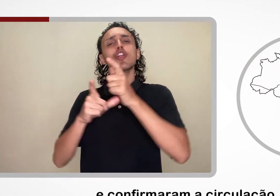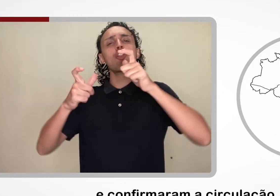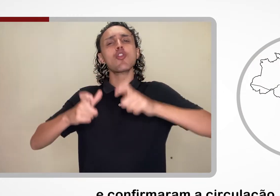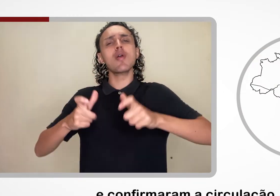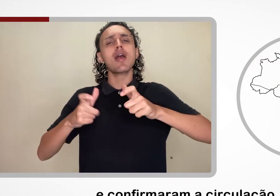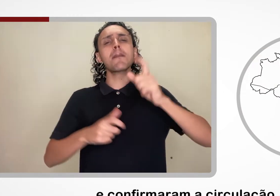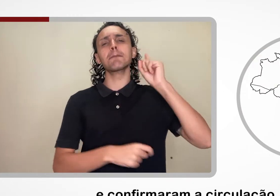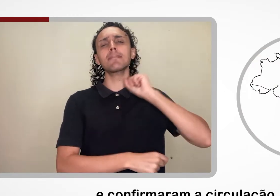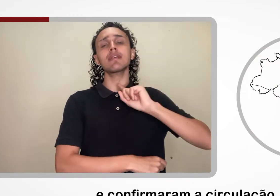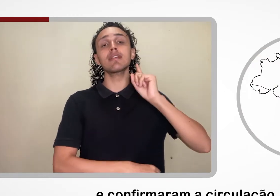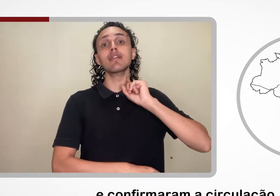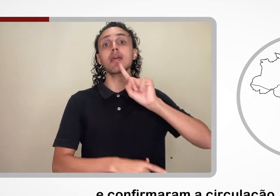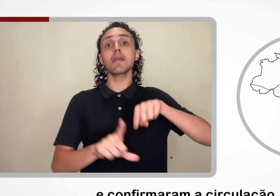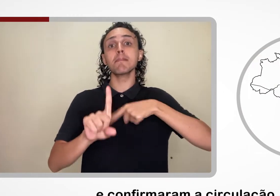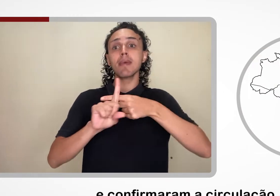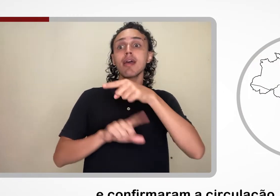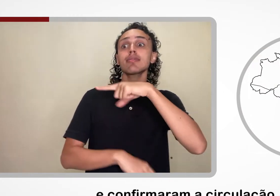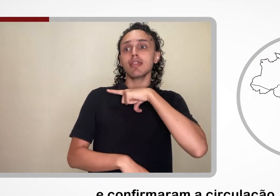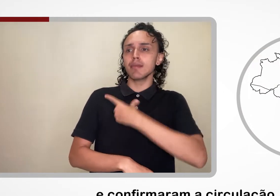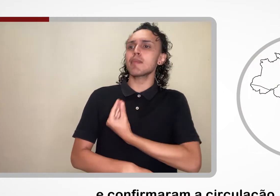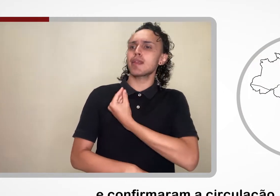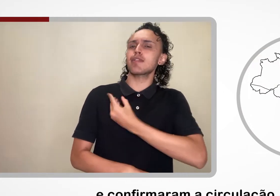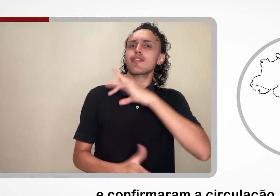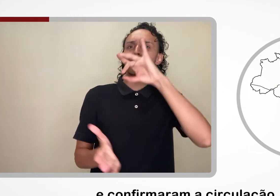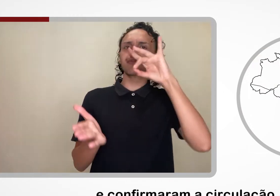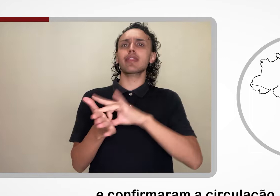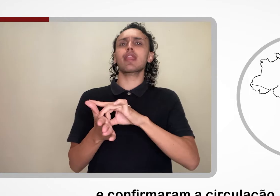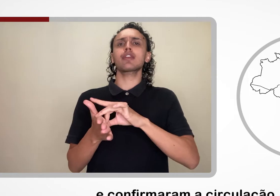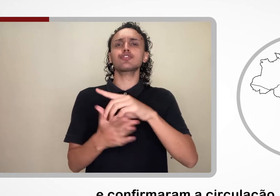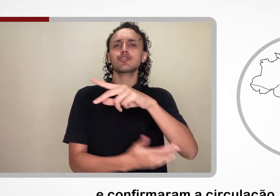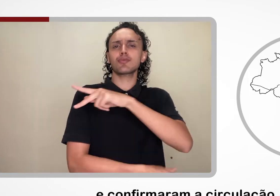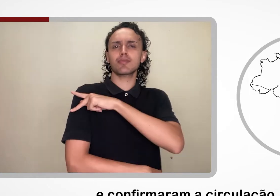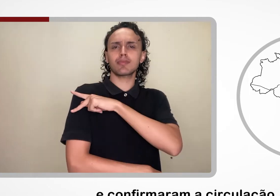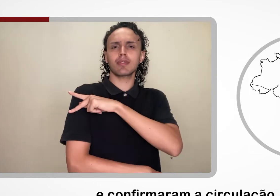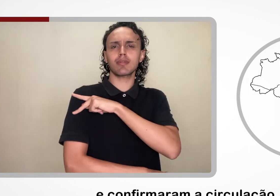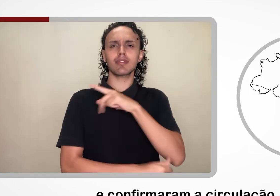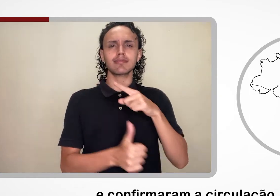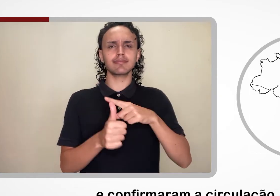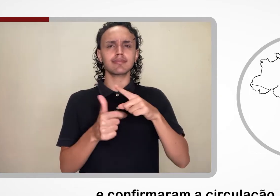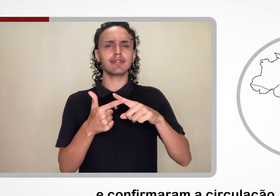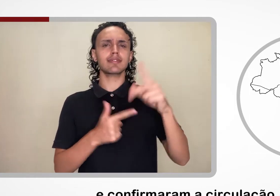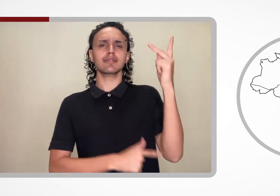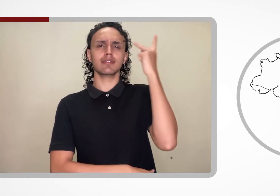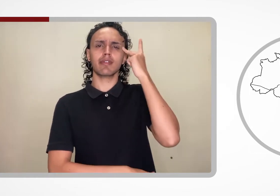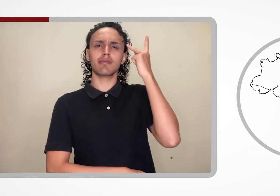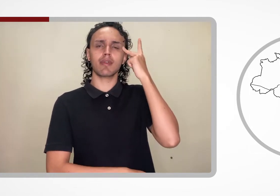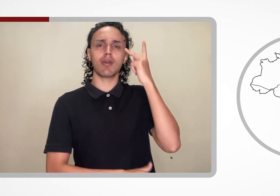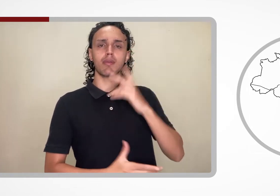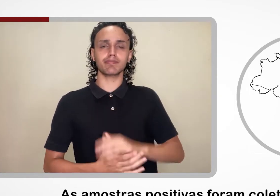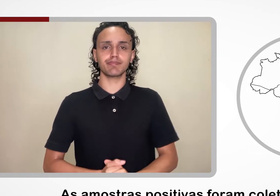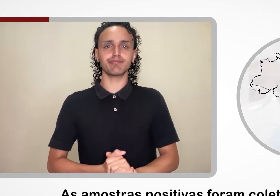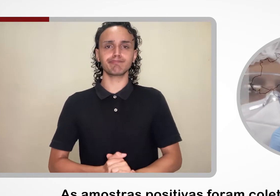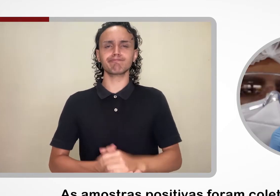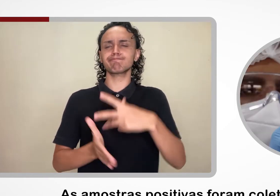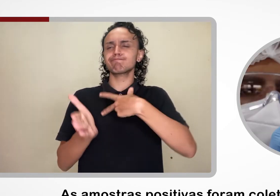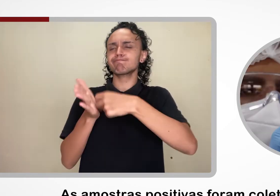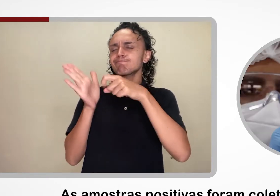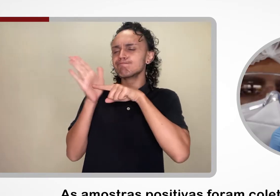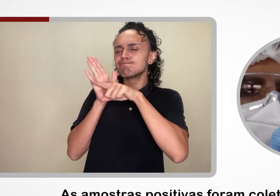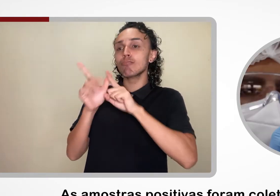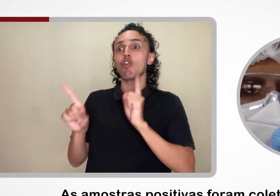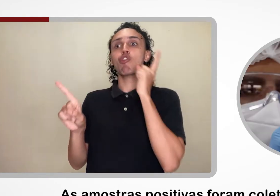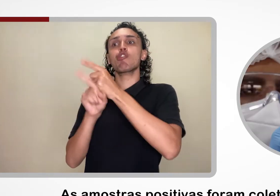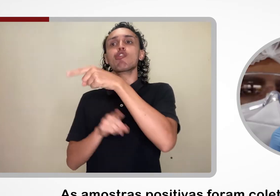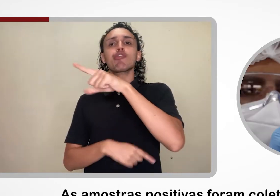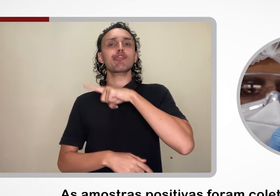confirmaram a circulação viral no Piauí e em São Paulo. As amostras